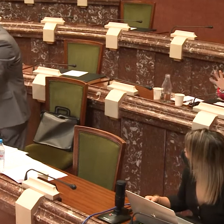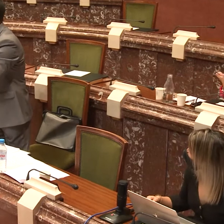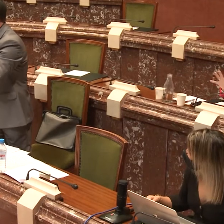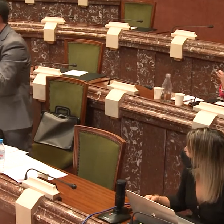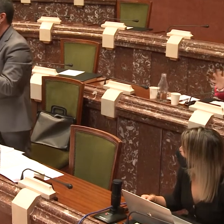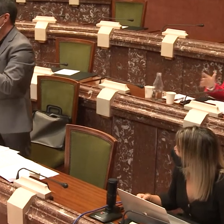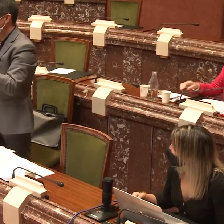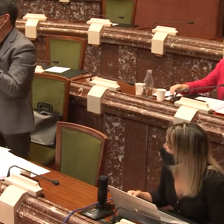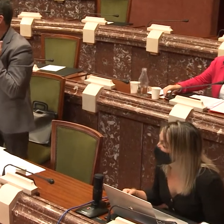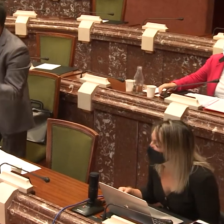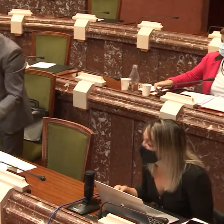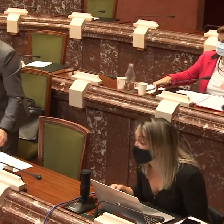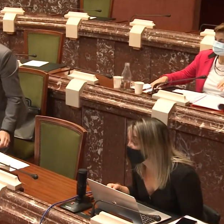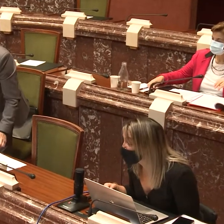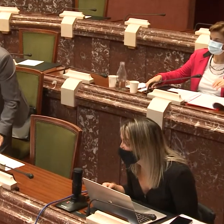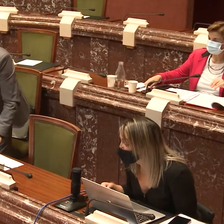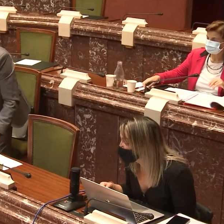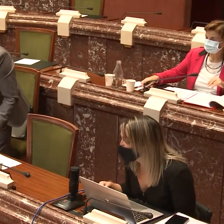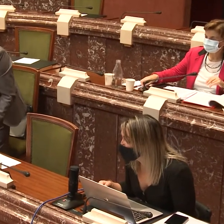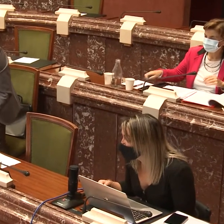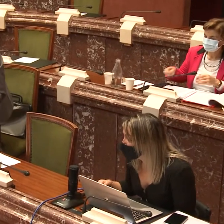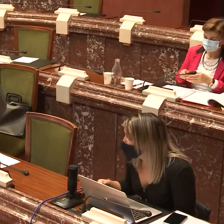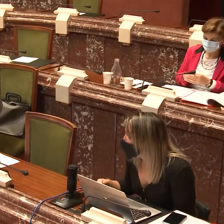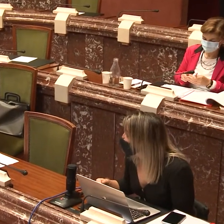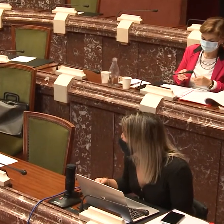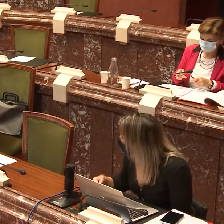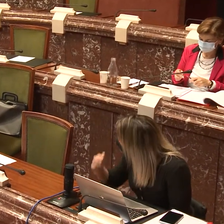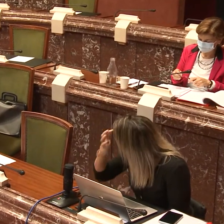Muchas gracias. Muchísimas gracias a los dos.